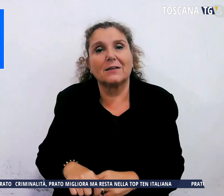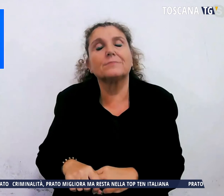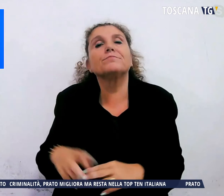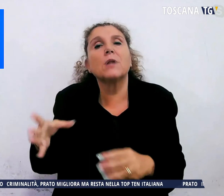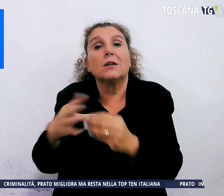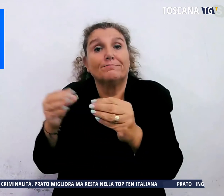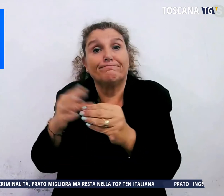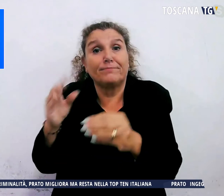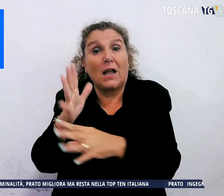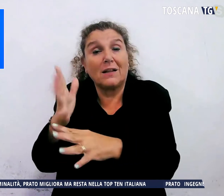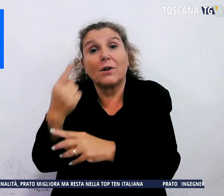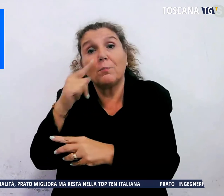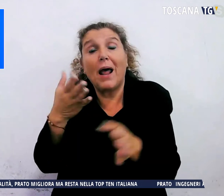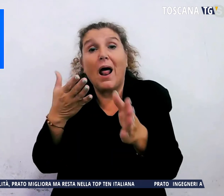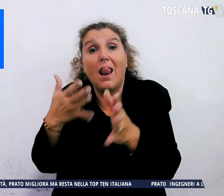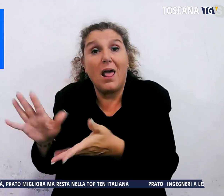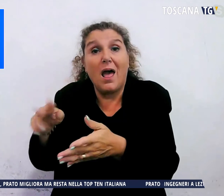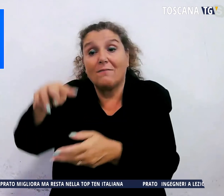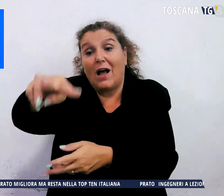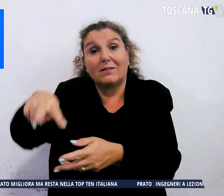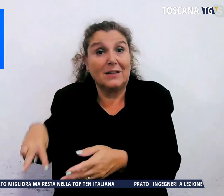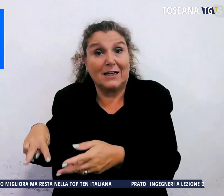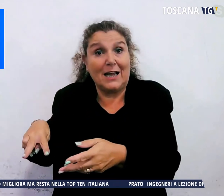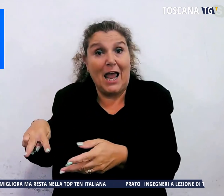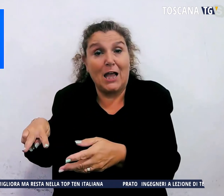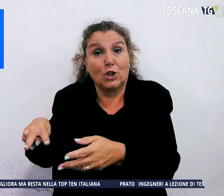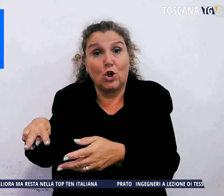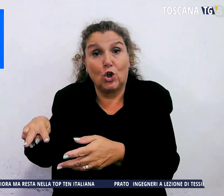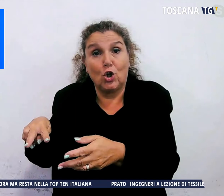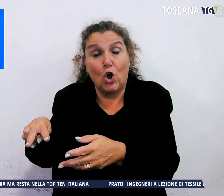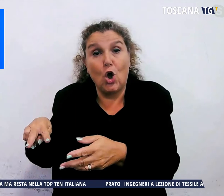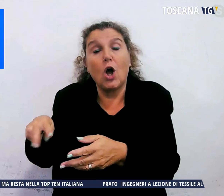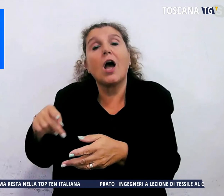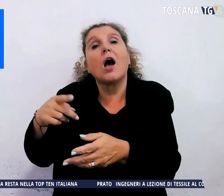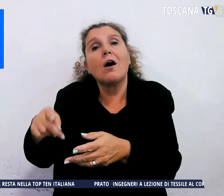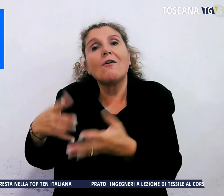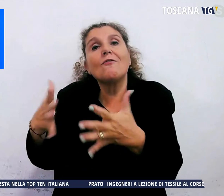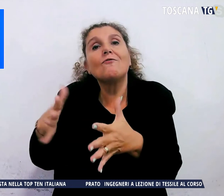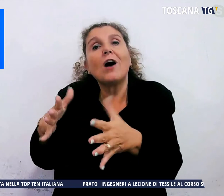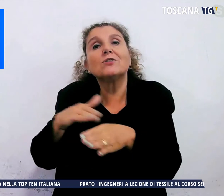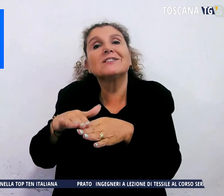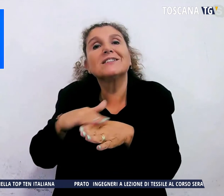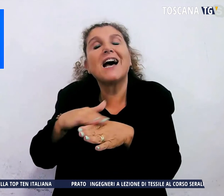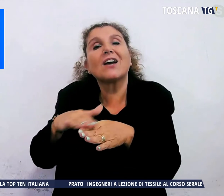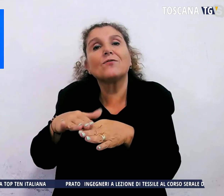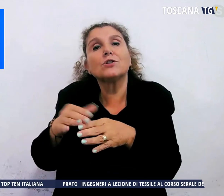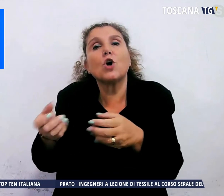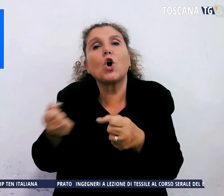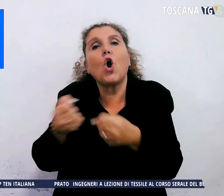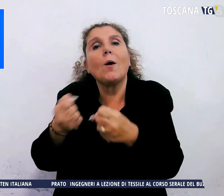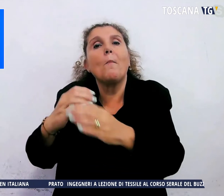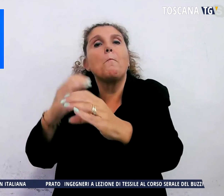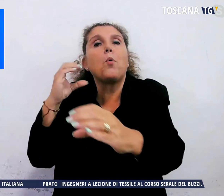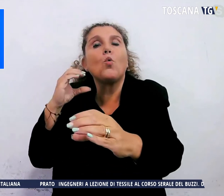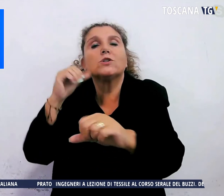liberare la linea dal treno-cantiere è stato svolto un servizio con autobus sostitutivi